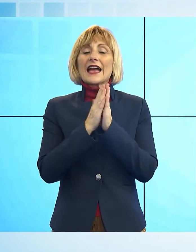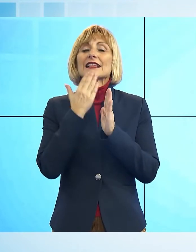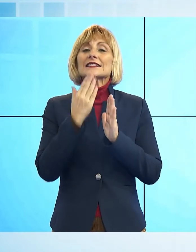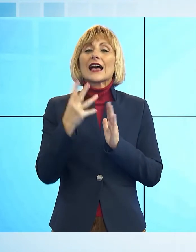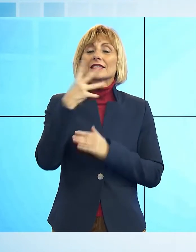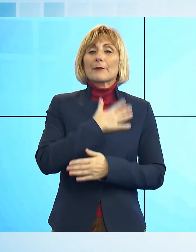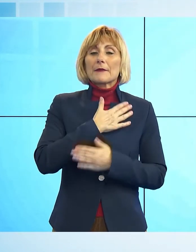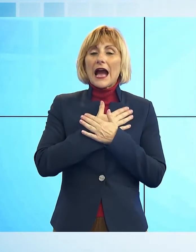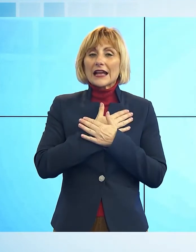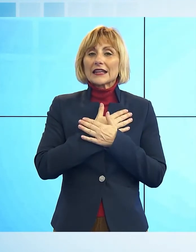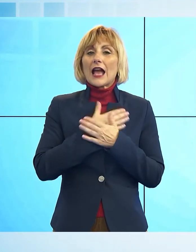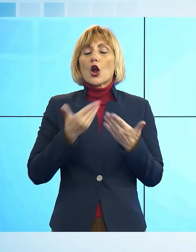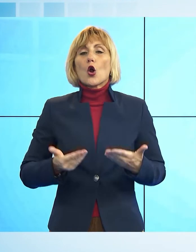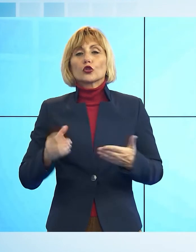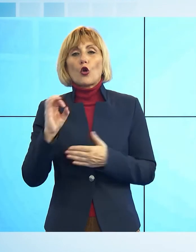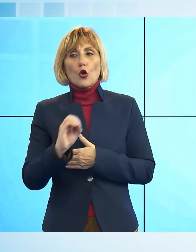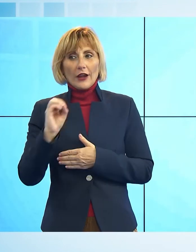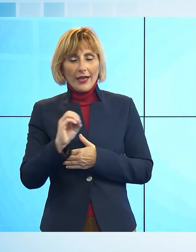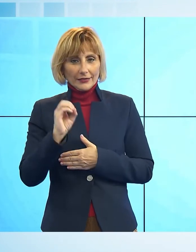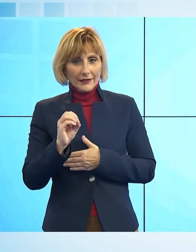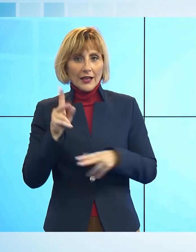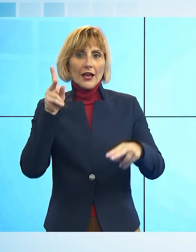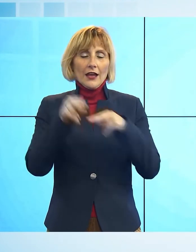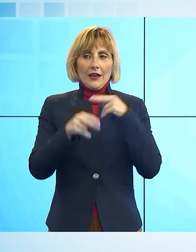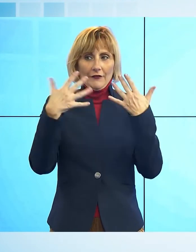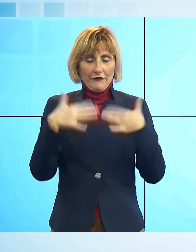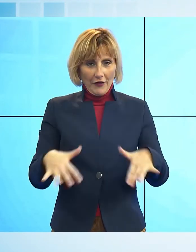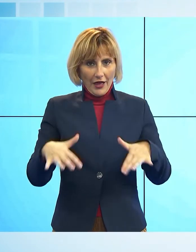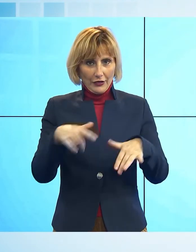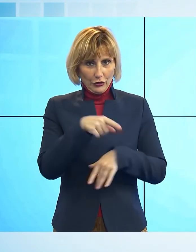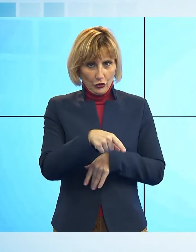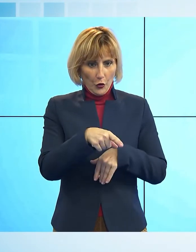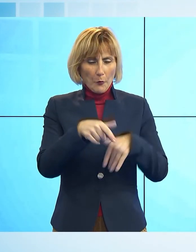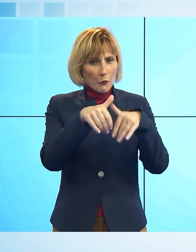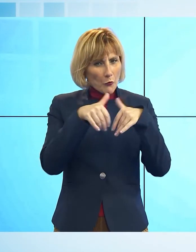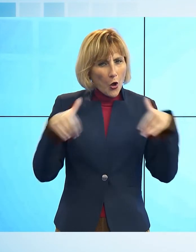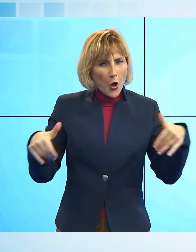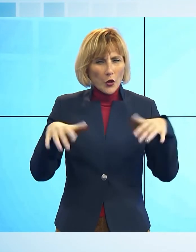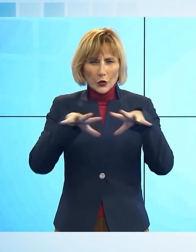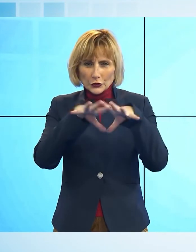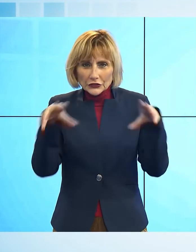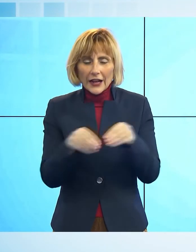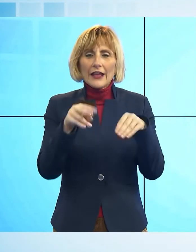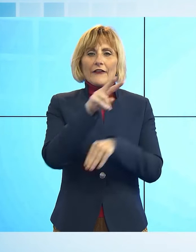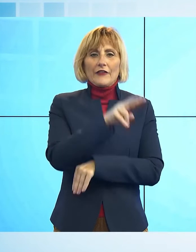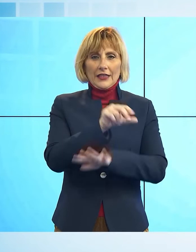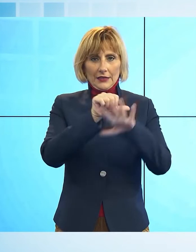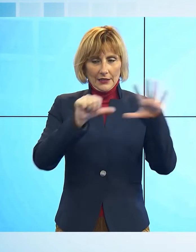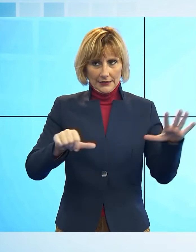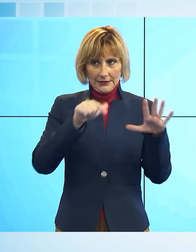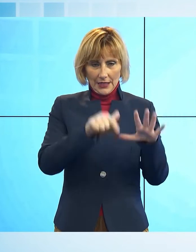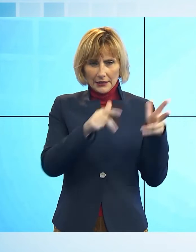L'esposizione, organizzata dal coro Il Baluardo di Elio Antichi, raccoglie 26 natività rigorosamente